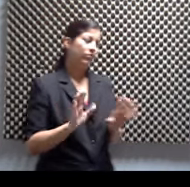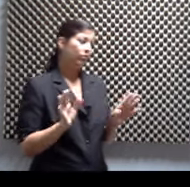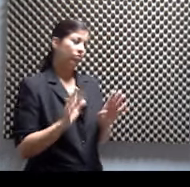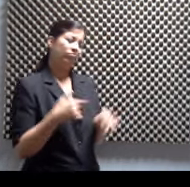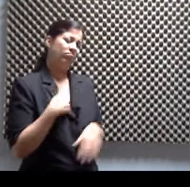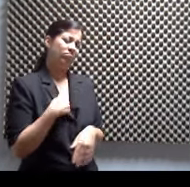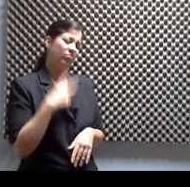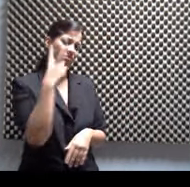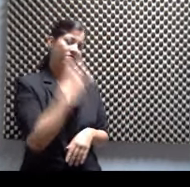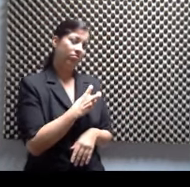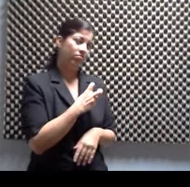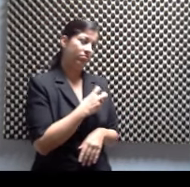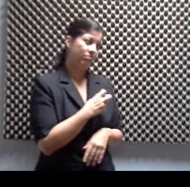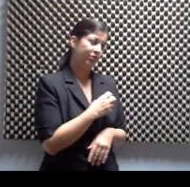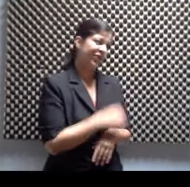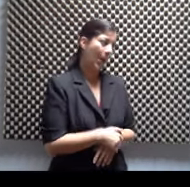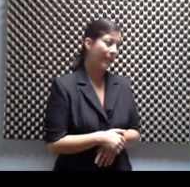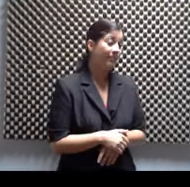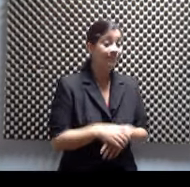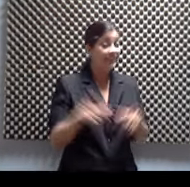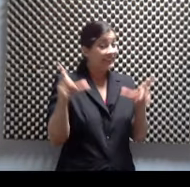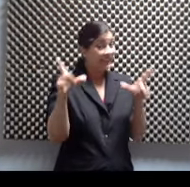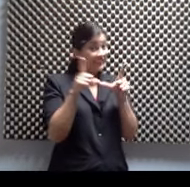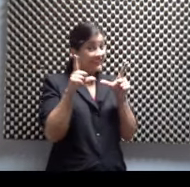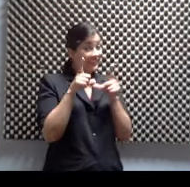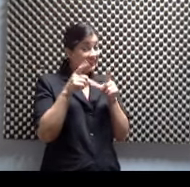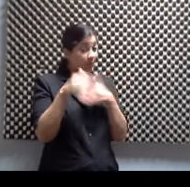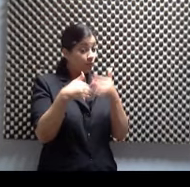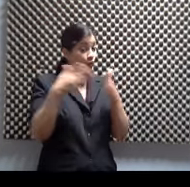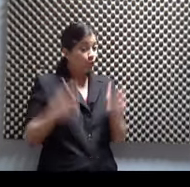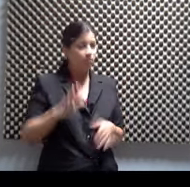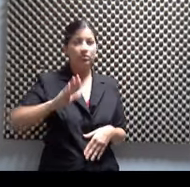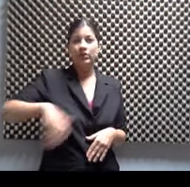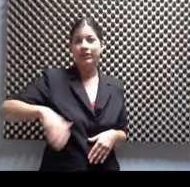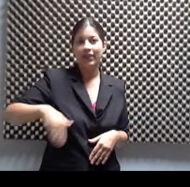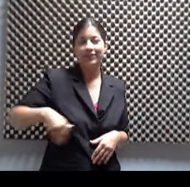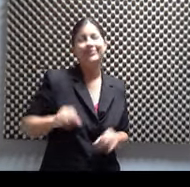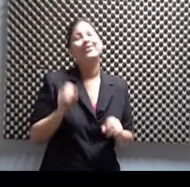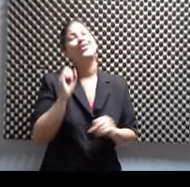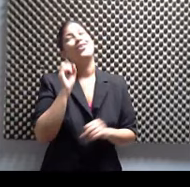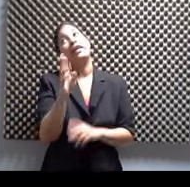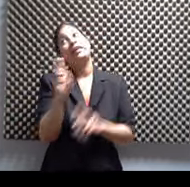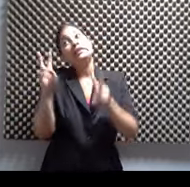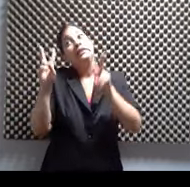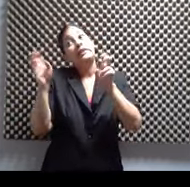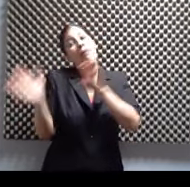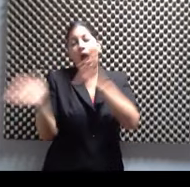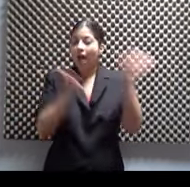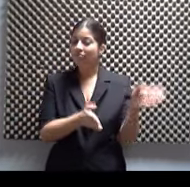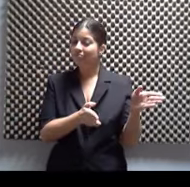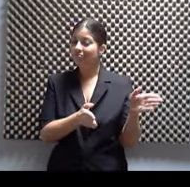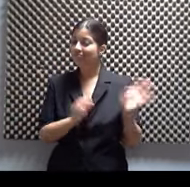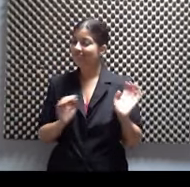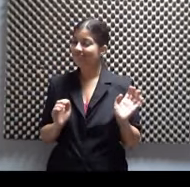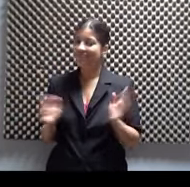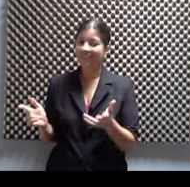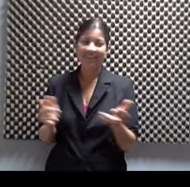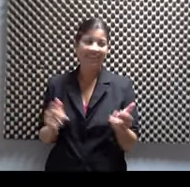creo. Porque no tengo la licencia de productor ni nada de eso todavía. Ok, vamos a otro tema. Ah, ese tema como gatite. mira,